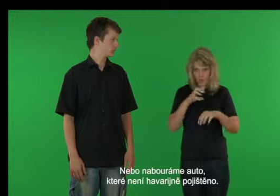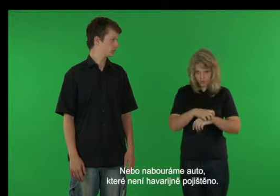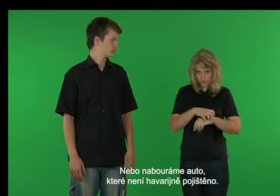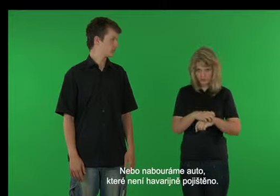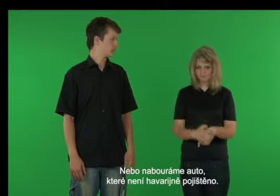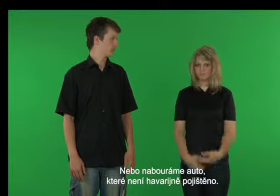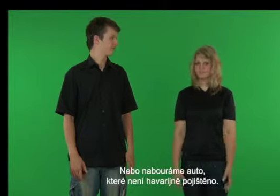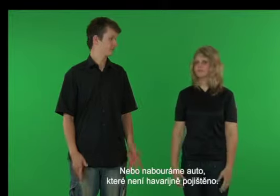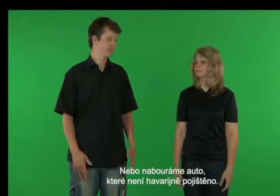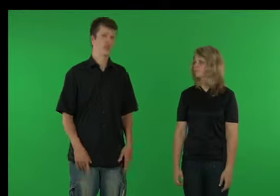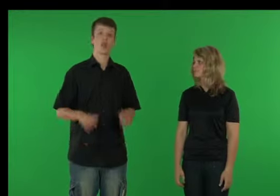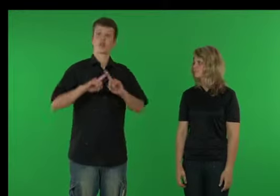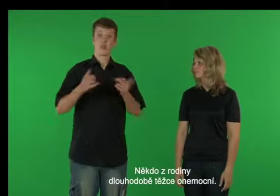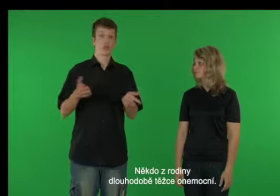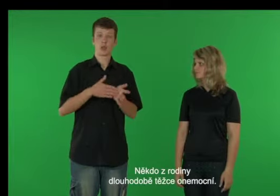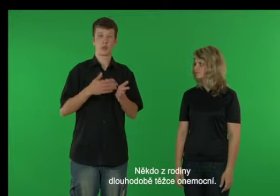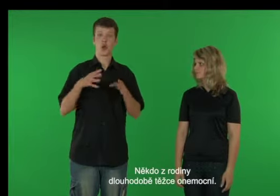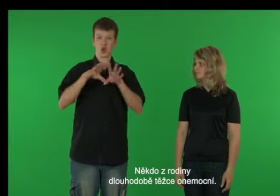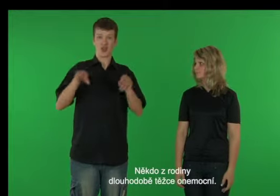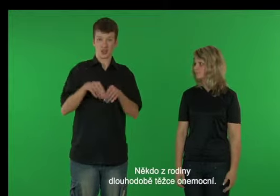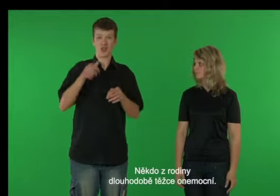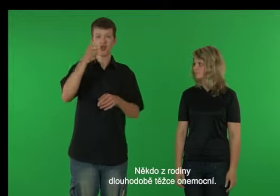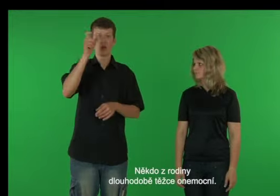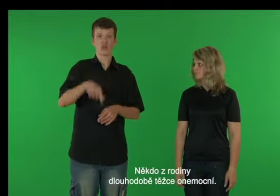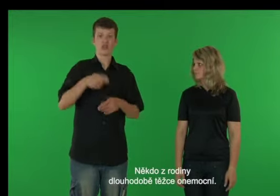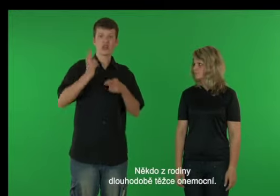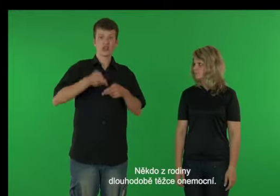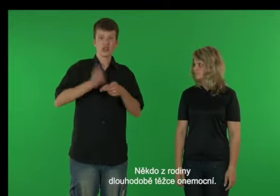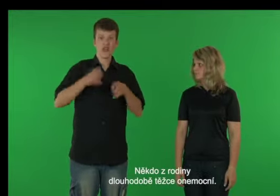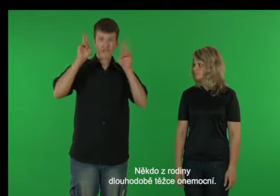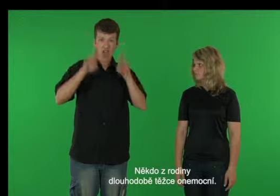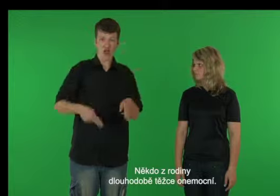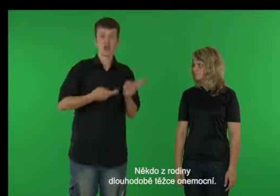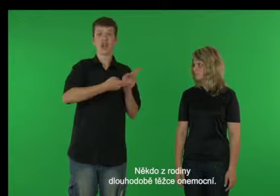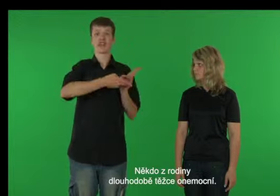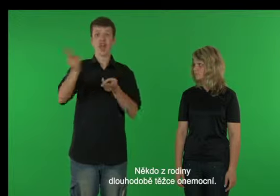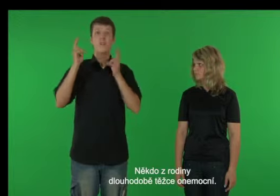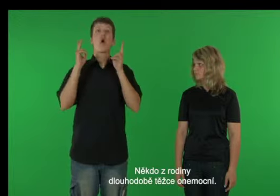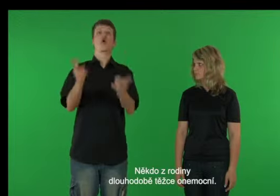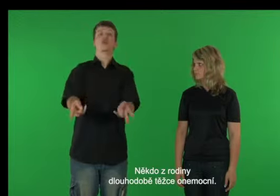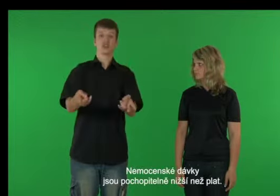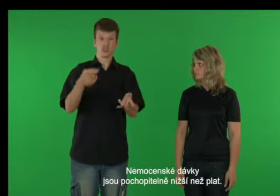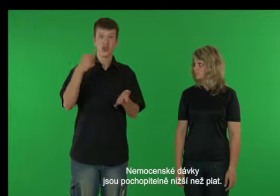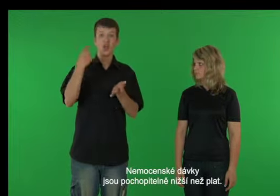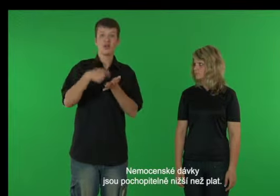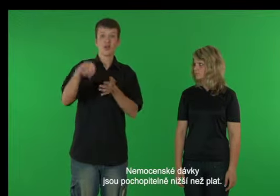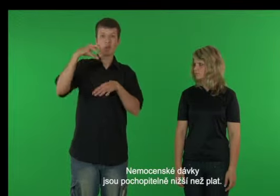není havarijně pojižděno. Někdo z rodiny dlouhodobě těžce o nemocní. Nemocenské dávky jsou